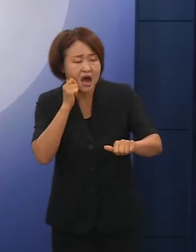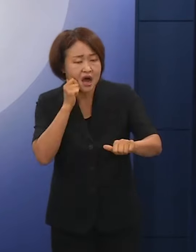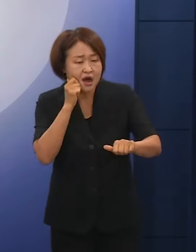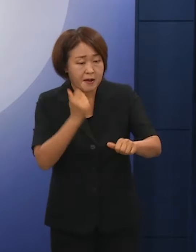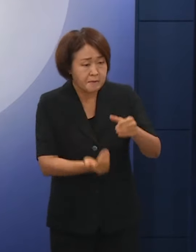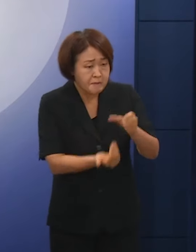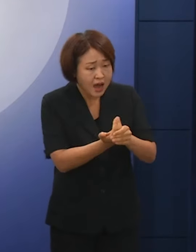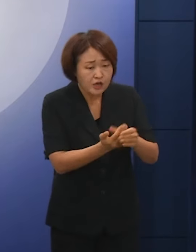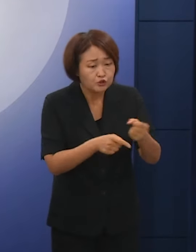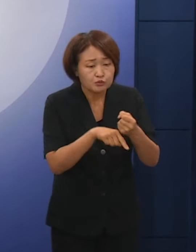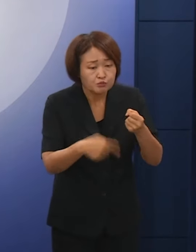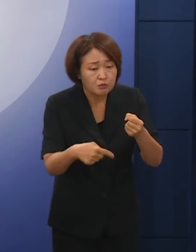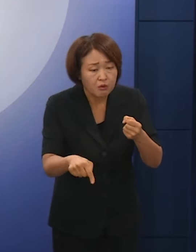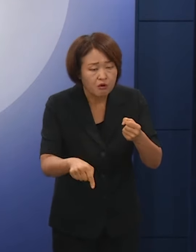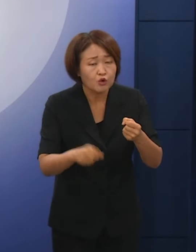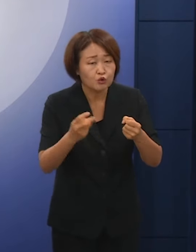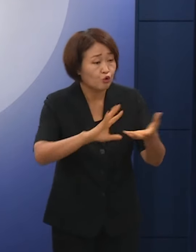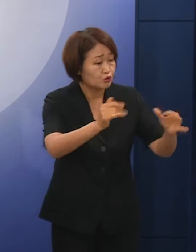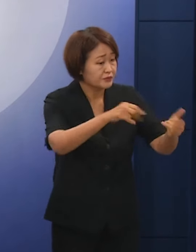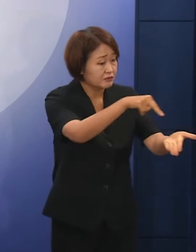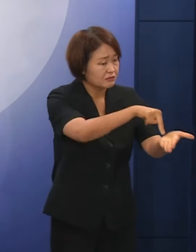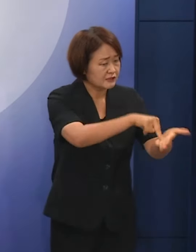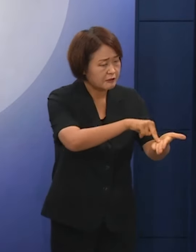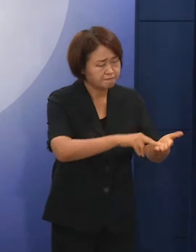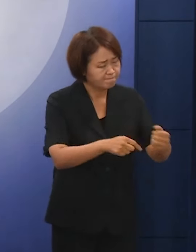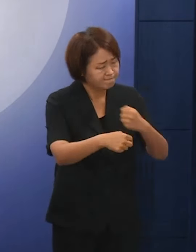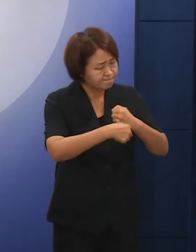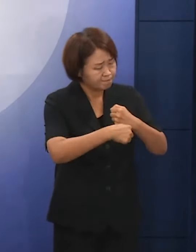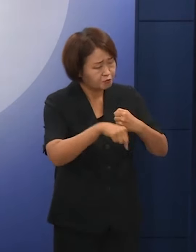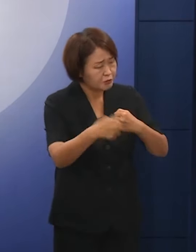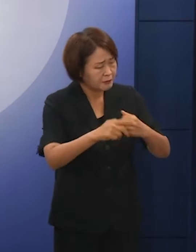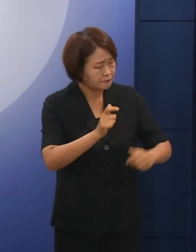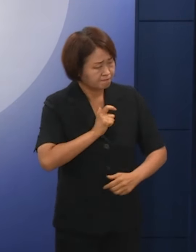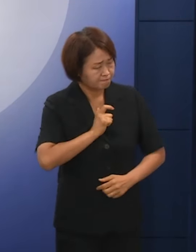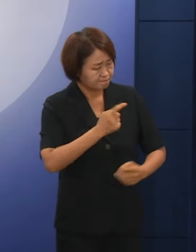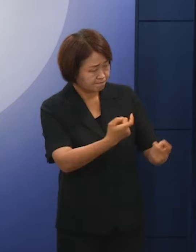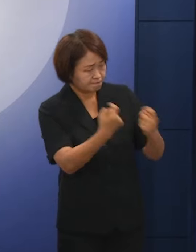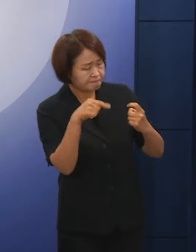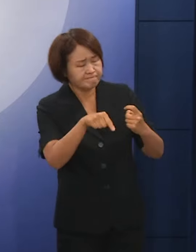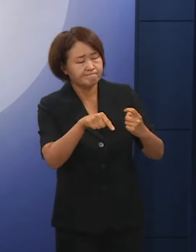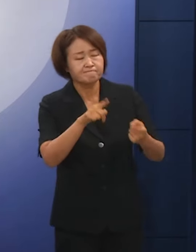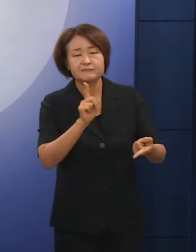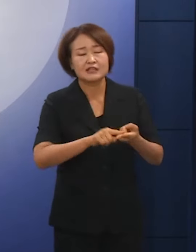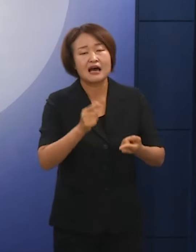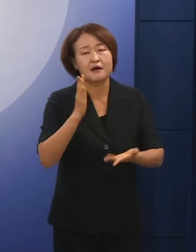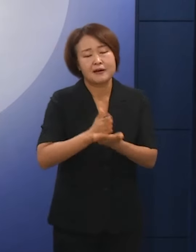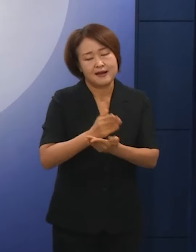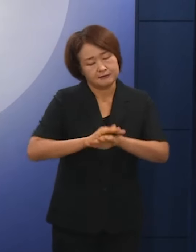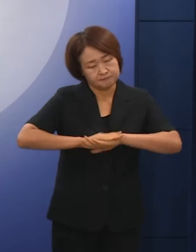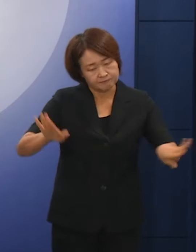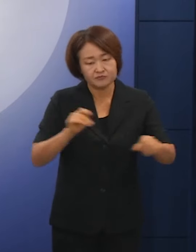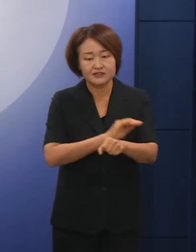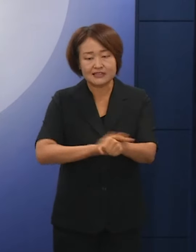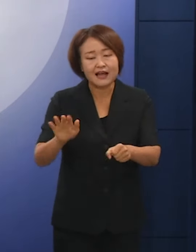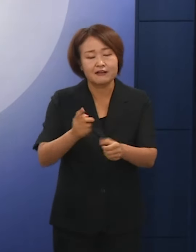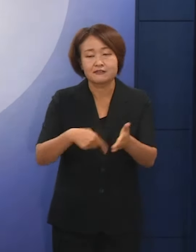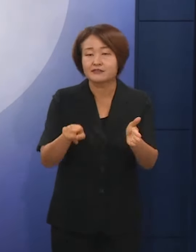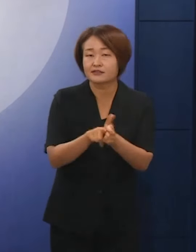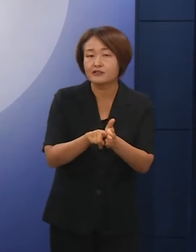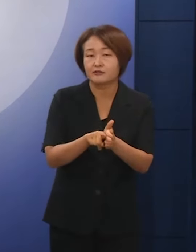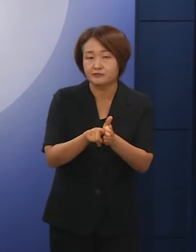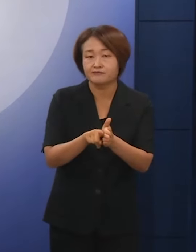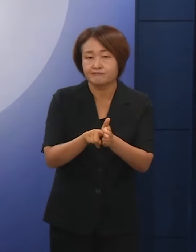교명하고 국민적 의혹을 해소하는데 최선을 다할 것임을 정부를 대표하여 거듭